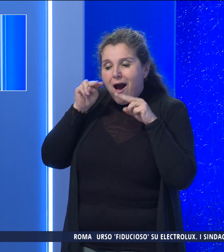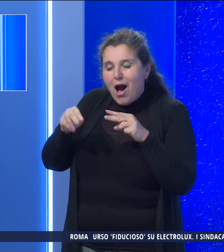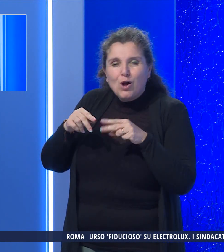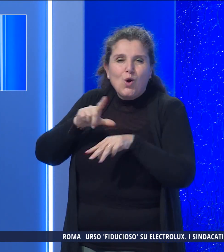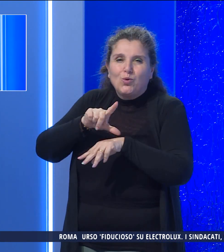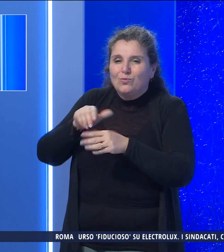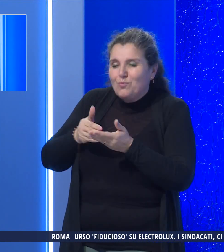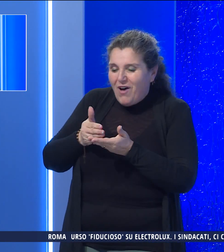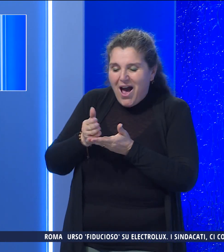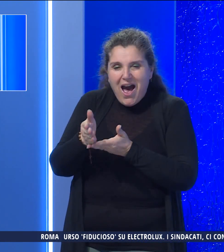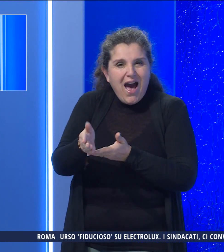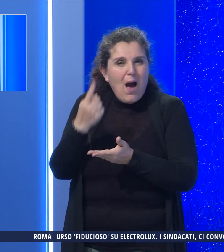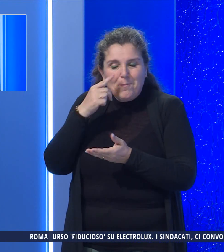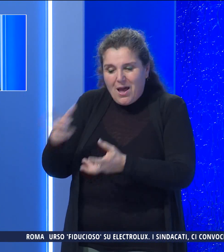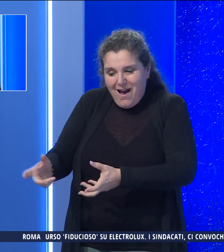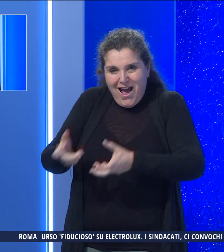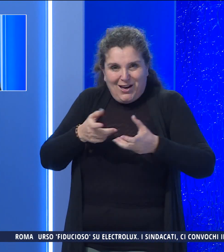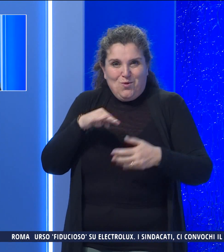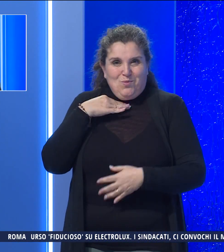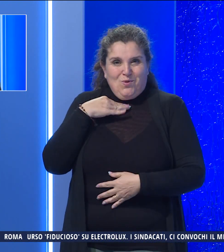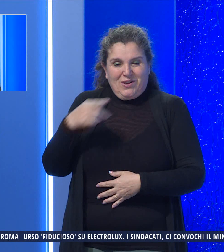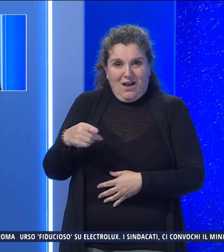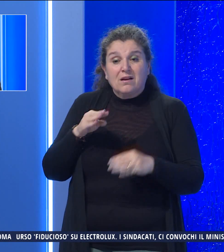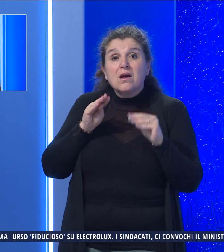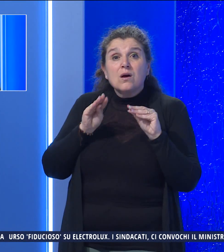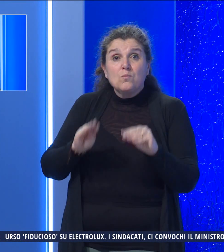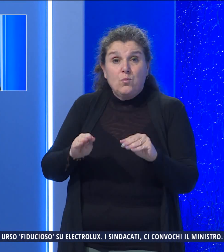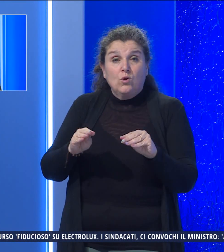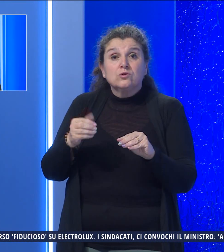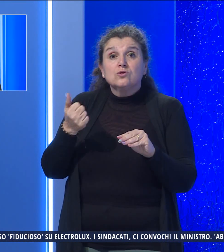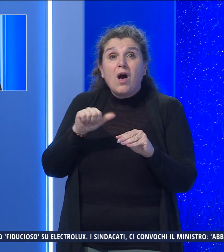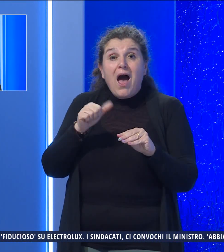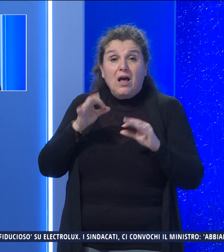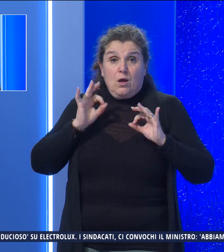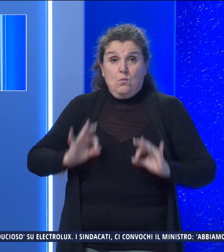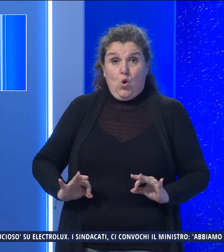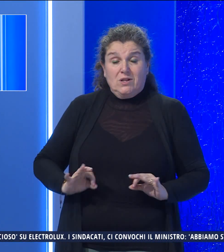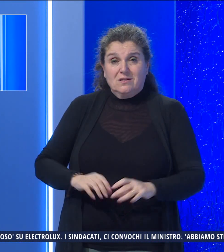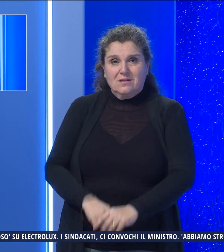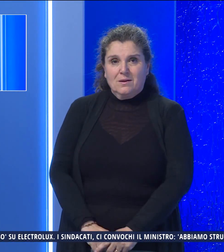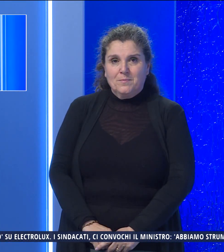a tutte le operazioni di recupero. Sul posto è intervenuta anche la polizia.